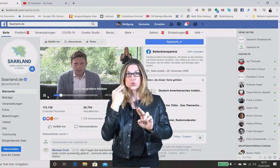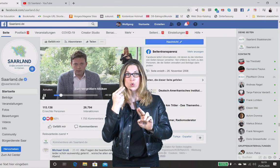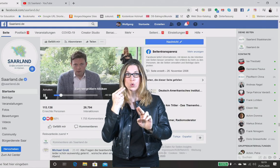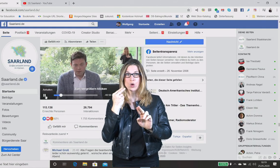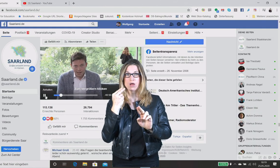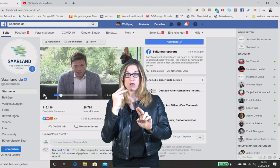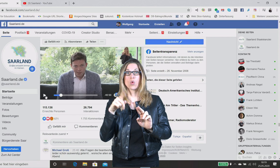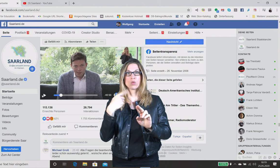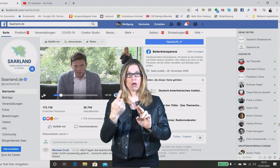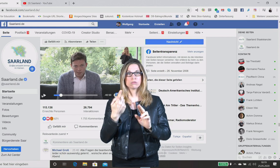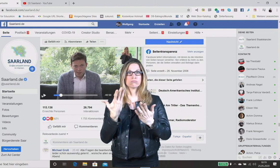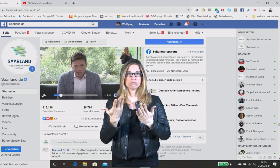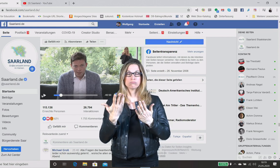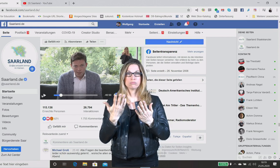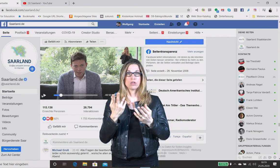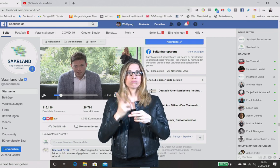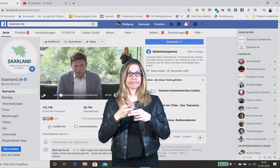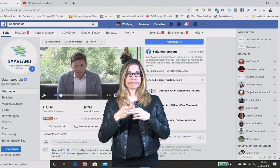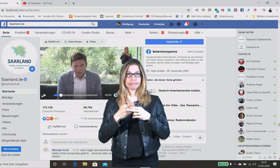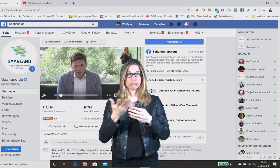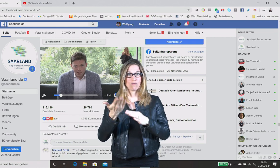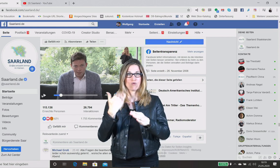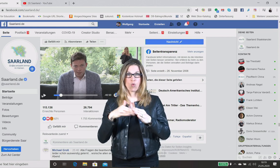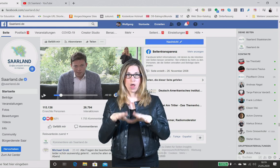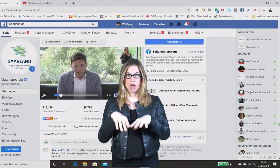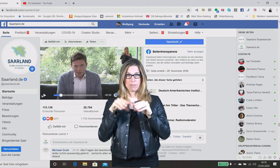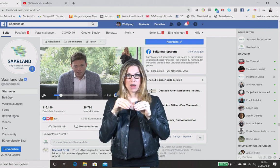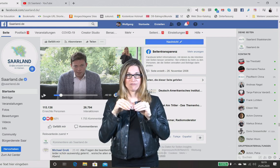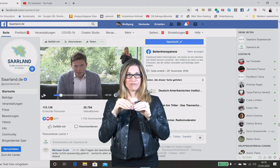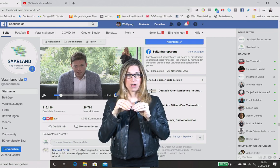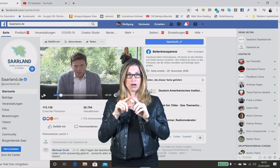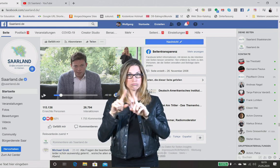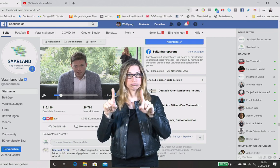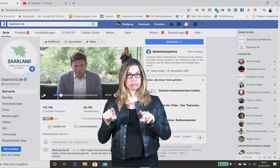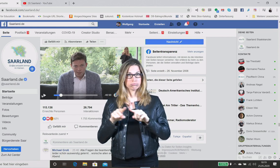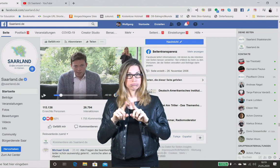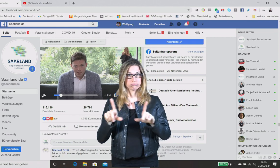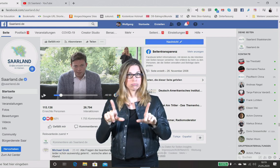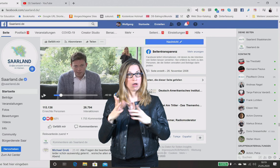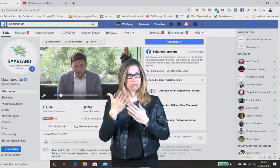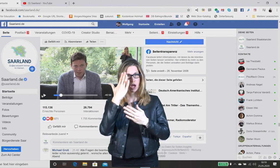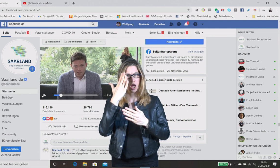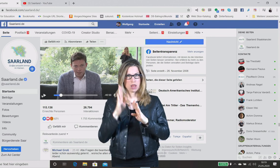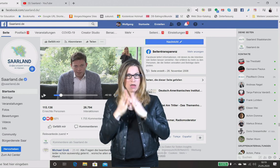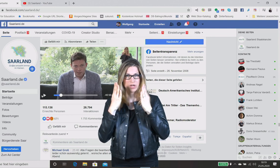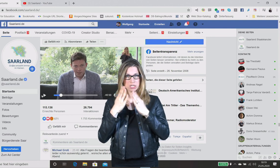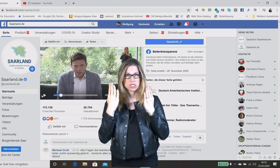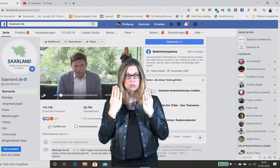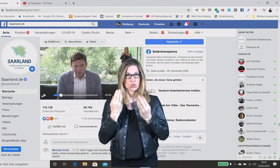nochmals in der normalen Größe, wie Sie es von Facebook gewohnt sind. Mit diesen drei, vier